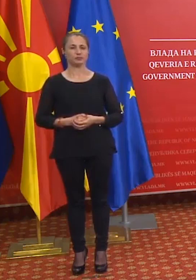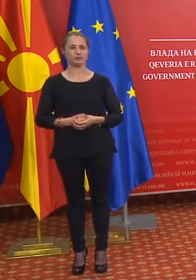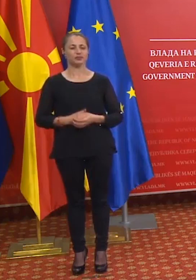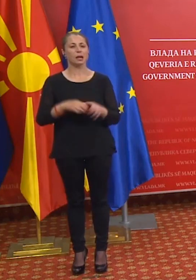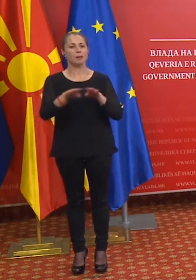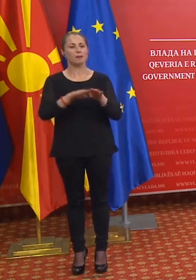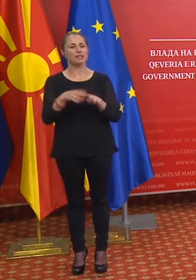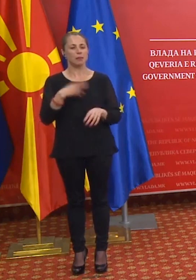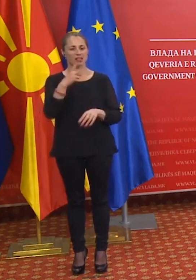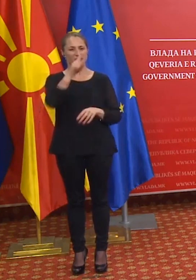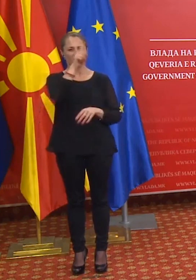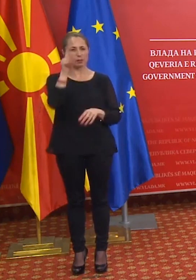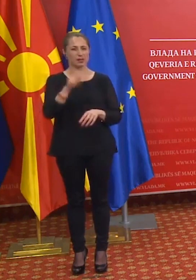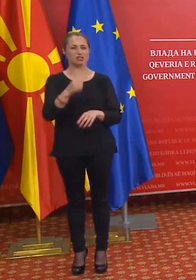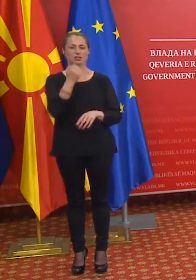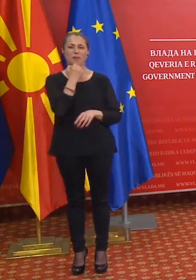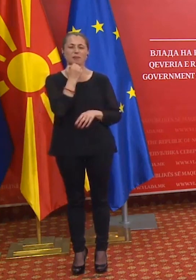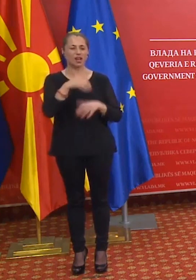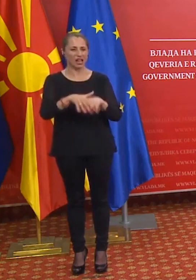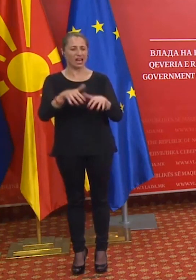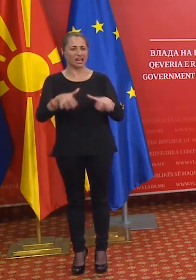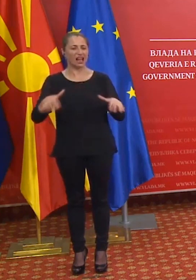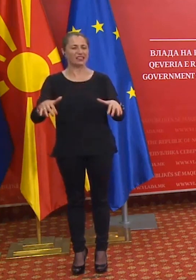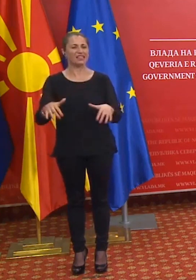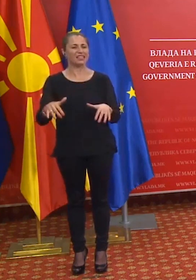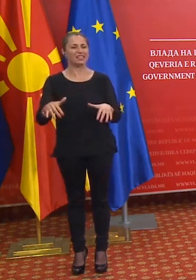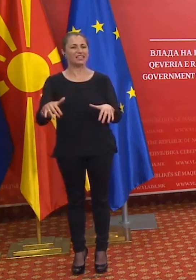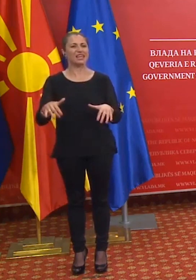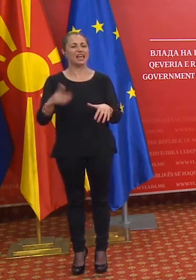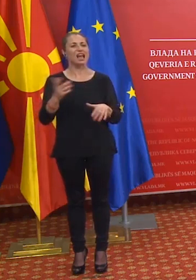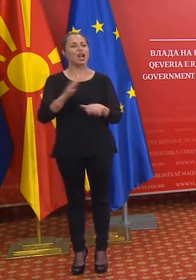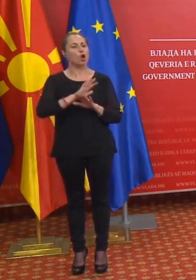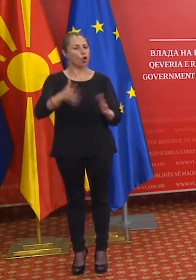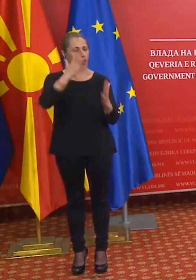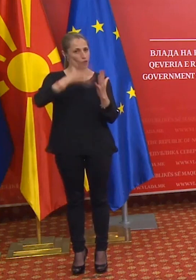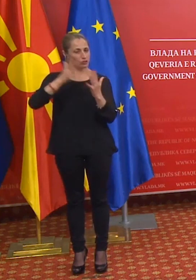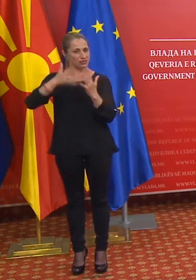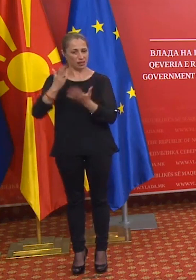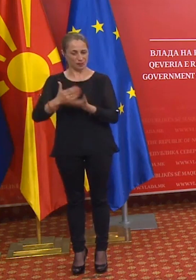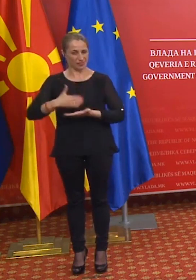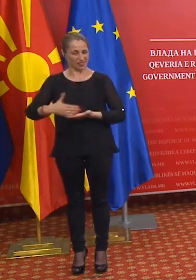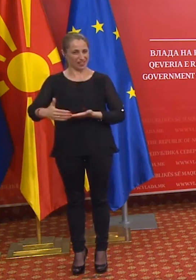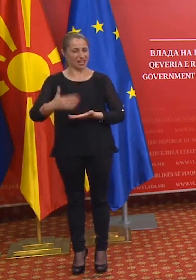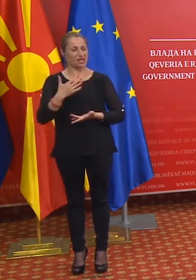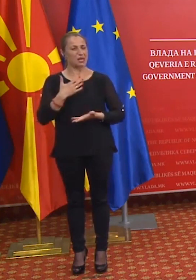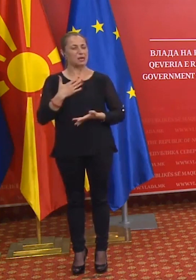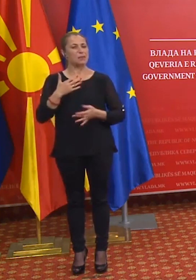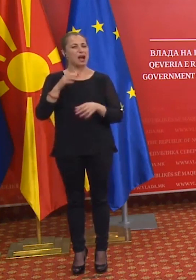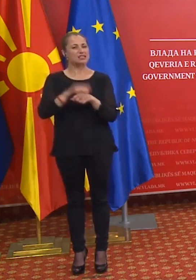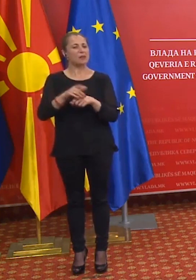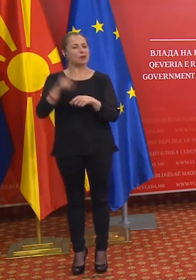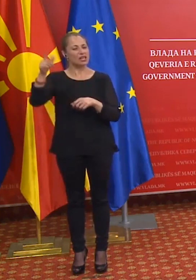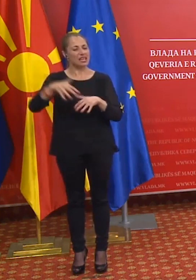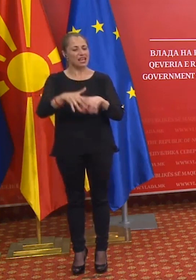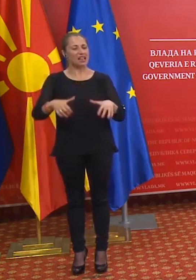Мини си имам две прашање. Првото, приватните градинки дали се опатени со скринингот кој е во Текбедик има забелешкотно прашање од